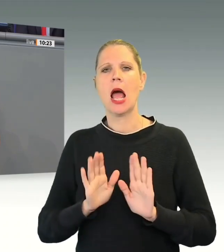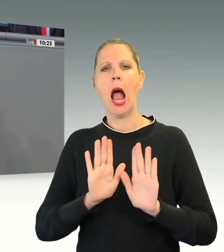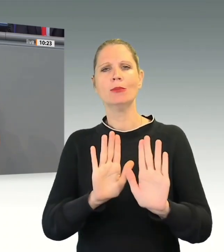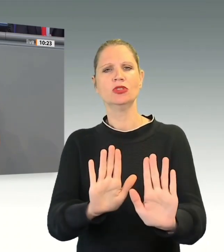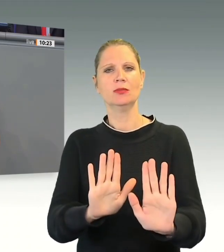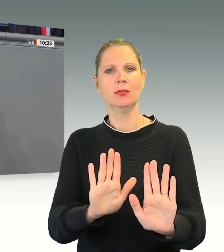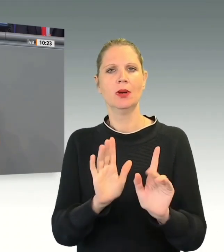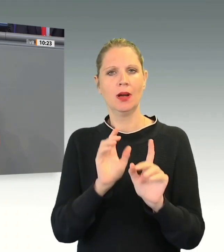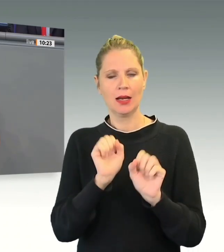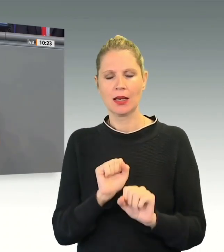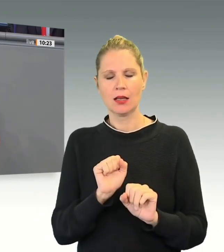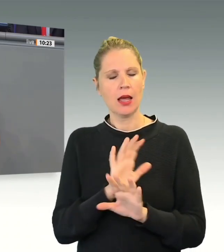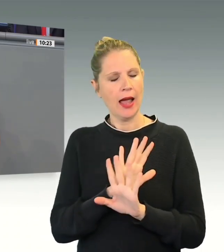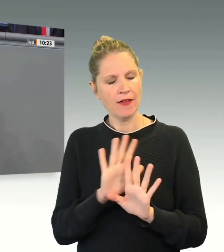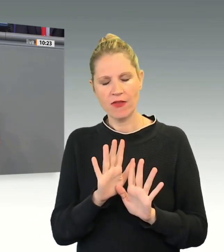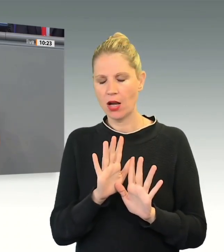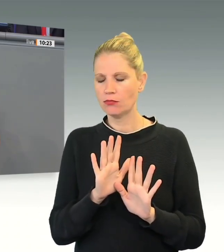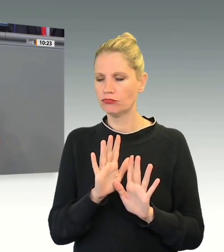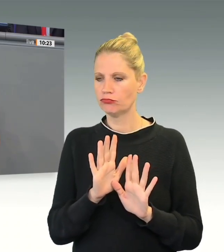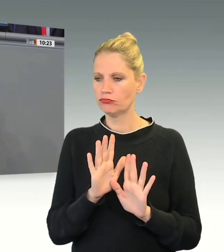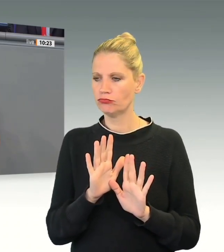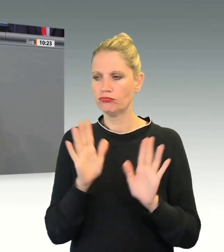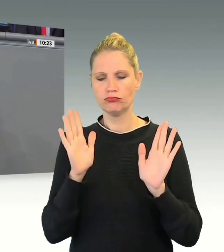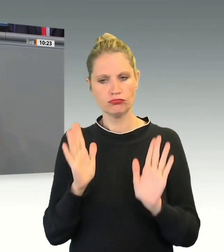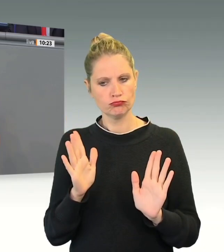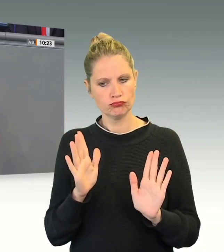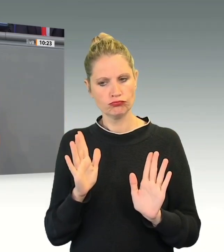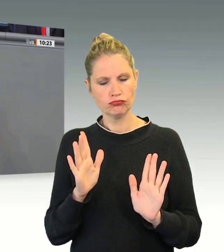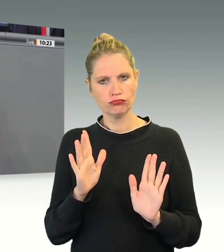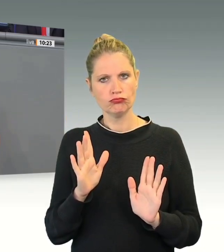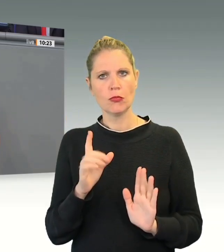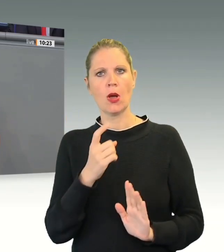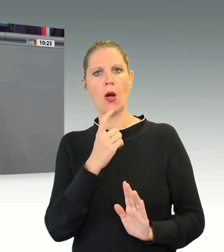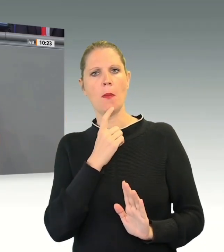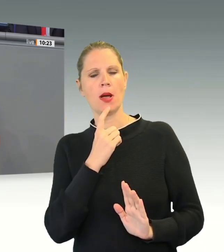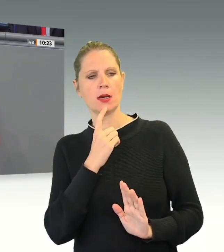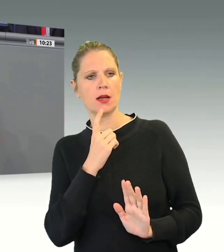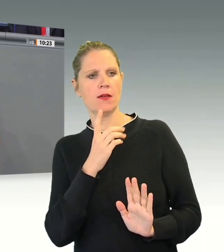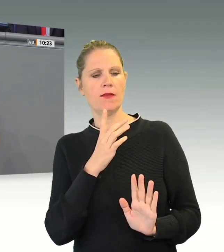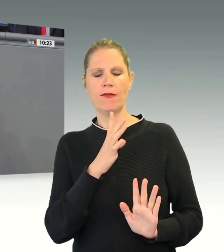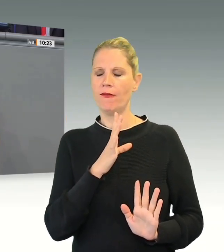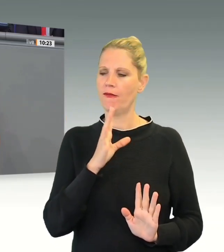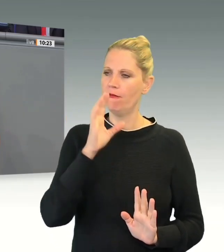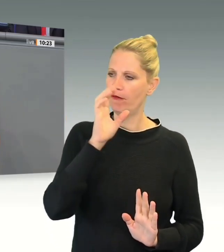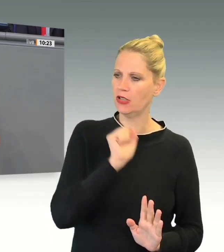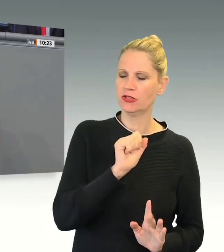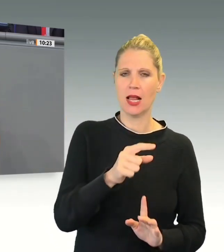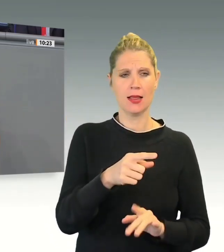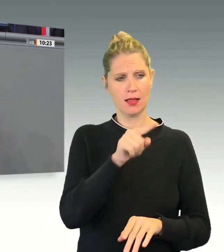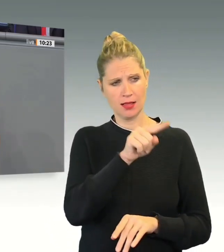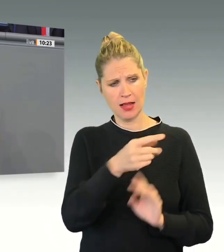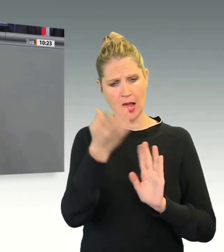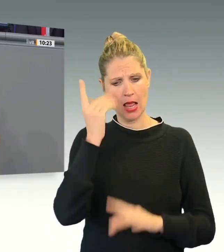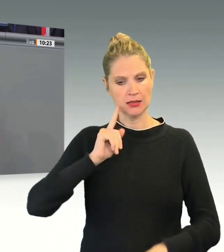vorwurfsvoll machen, sondern einfach nur als Feststellung, dass Sie in den letzten Wochen und Monaten mit Ihrer geradezu manischen Besessenheit,